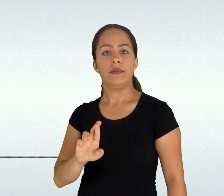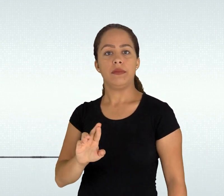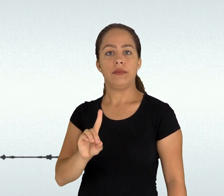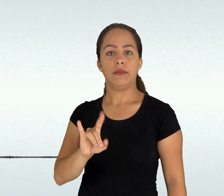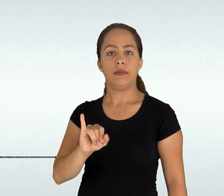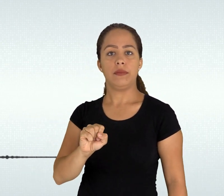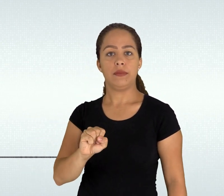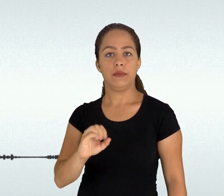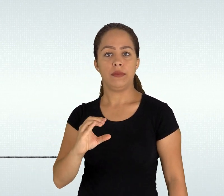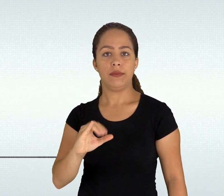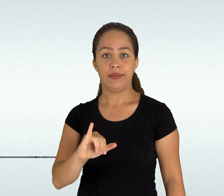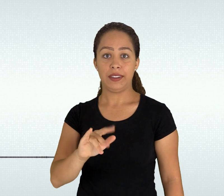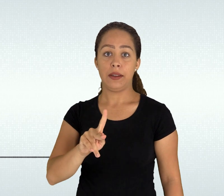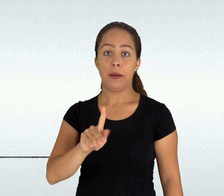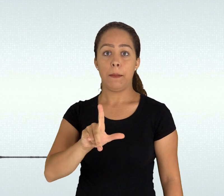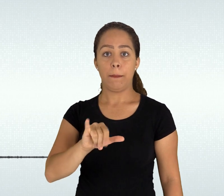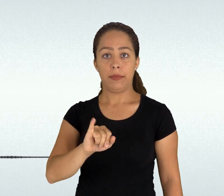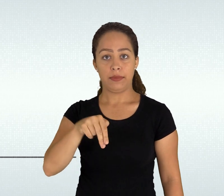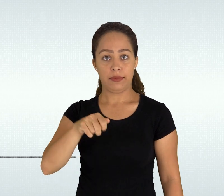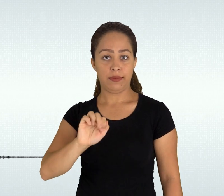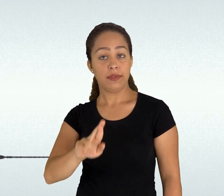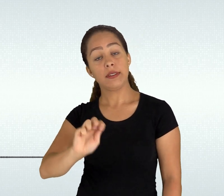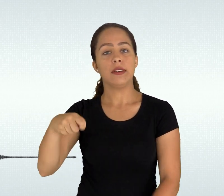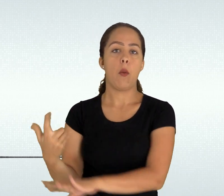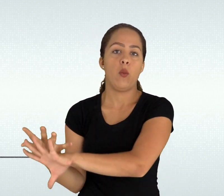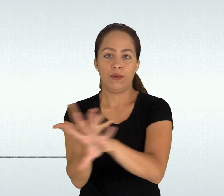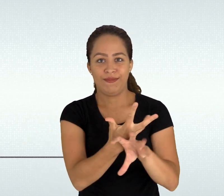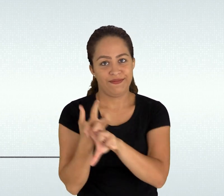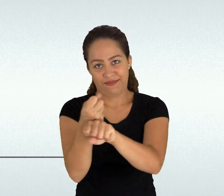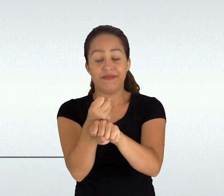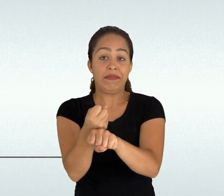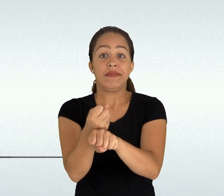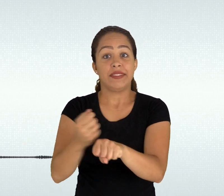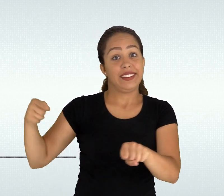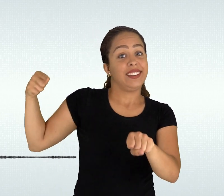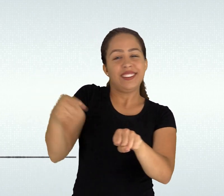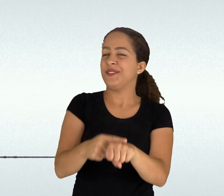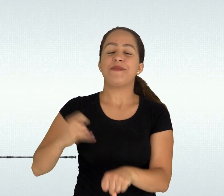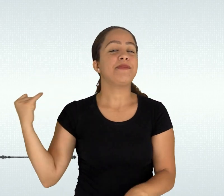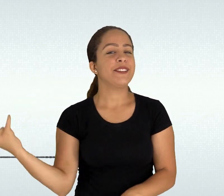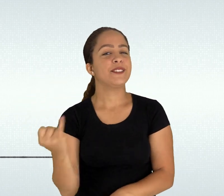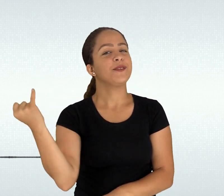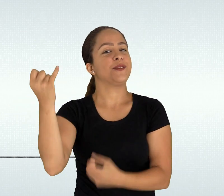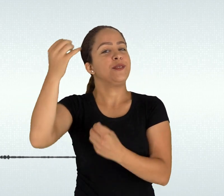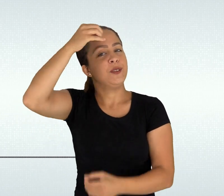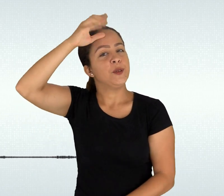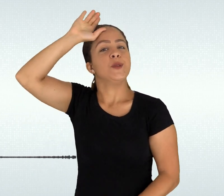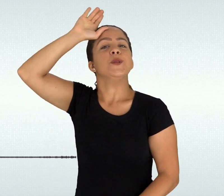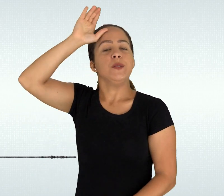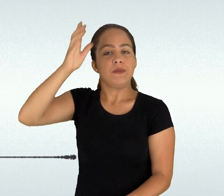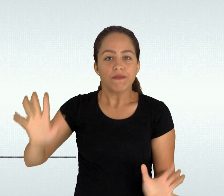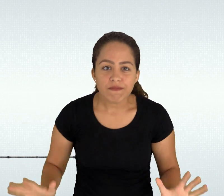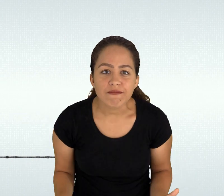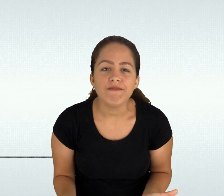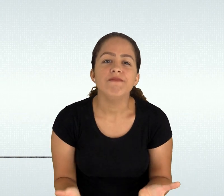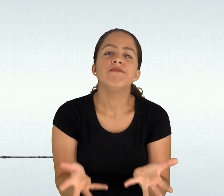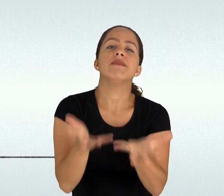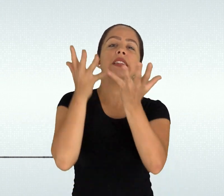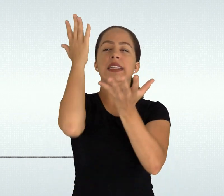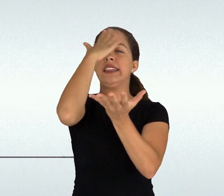produção do conhecimento tem se tornado cada vez mais acelerada compreendemos o necessário repensar sobre as